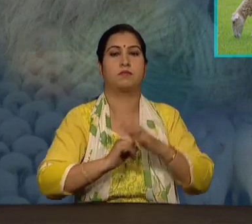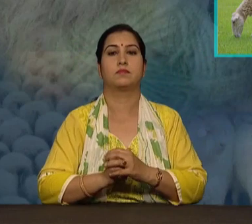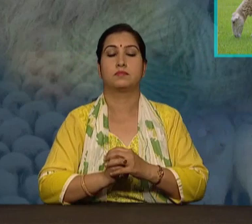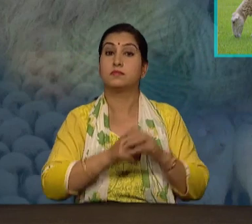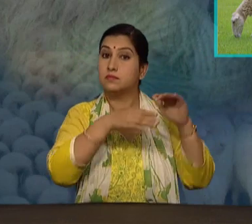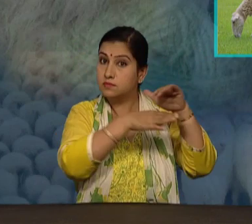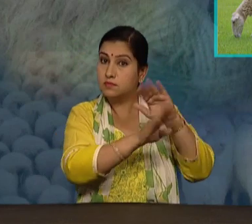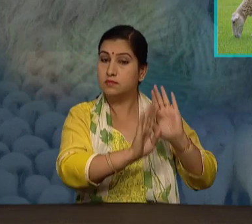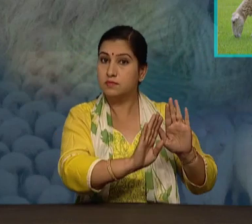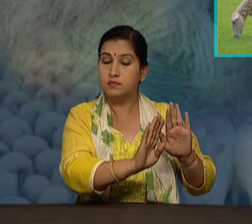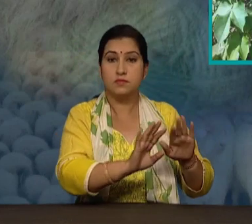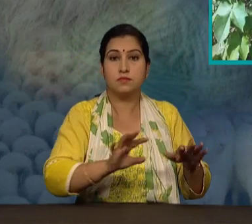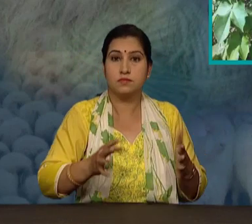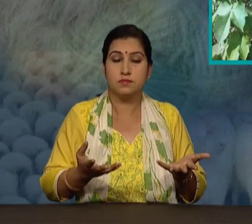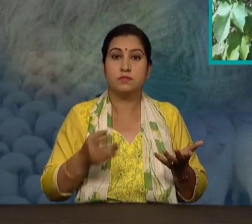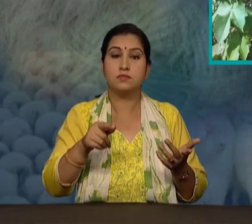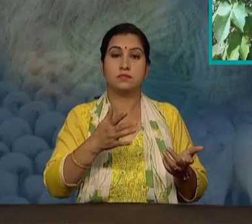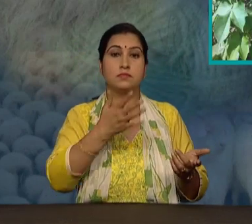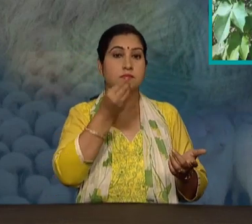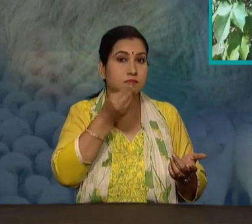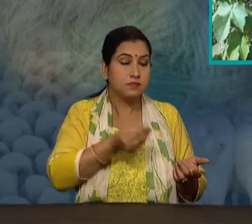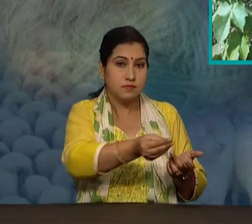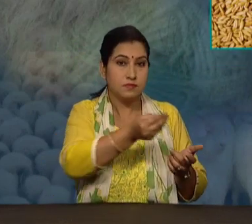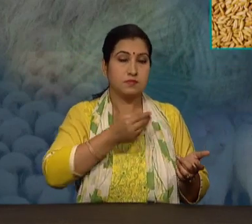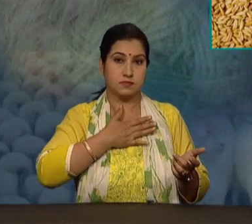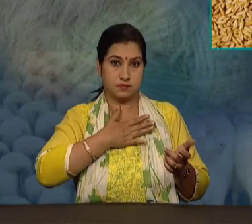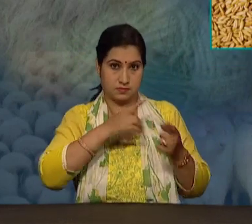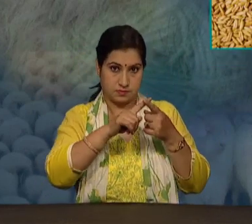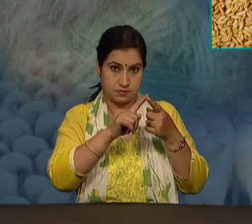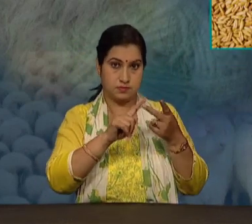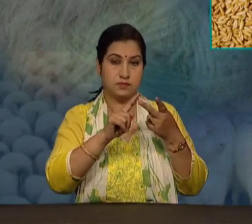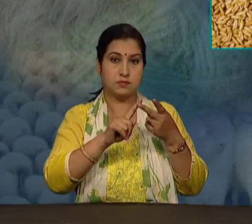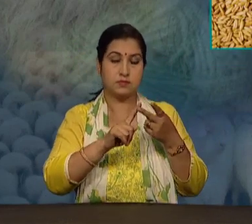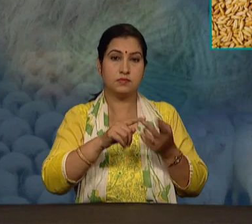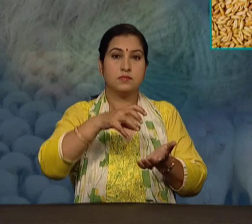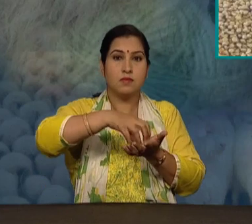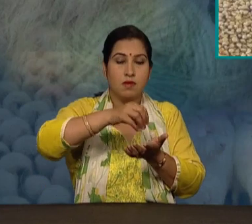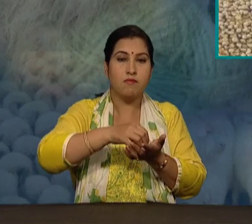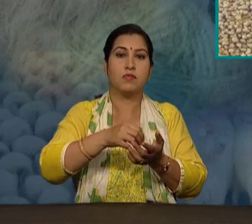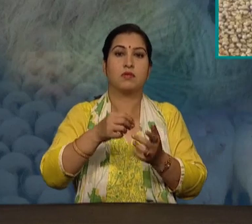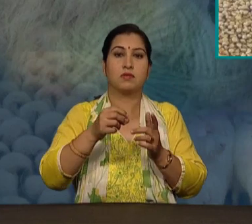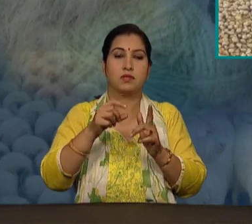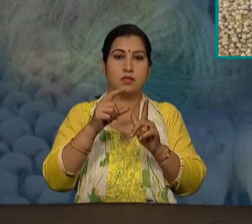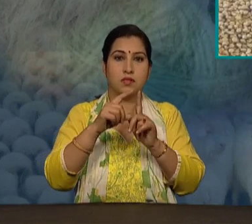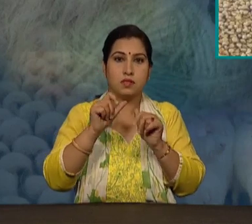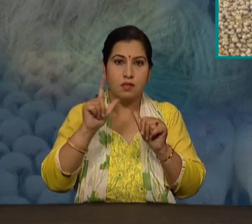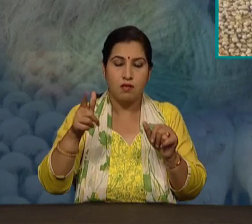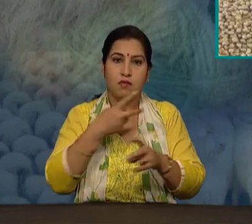इन्हें पत्तियां, अनाज और सूखा चारा खिलाया जाता है